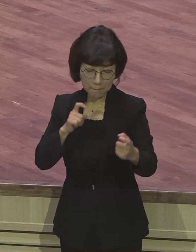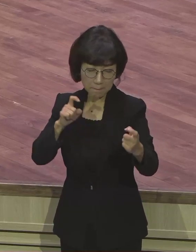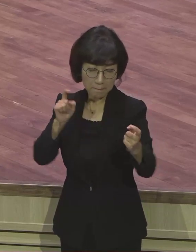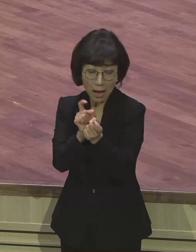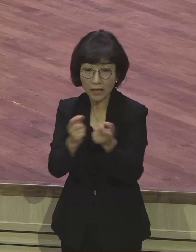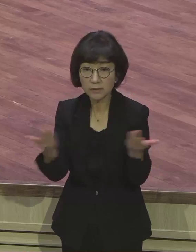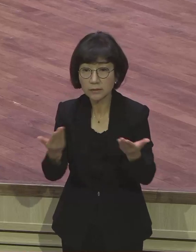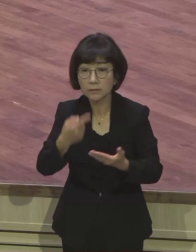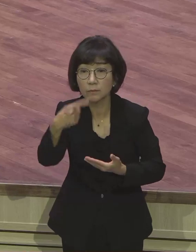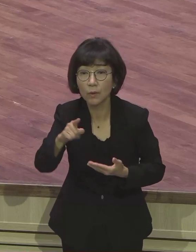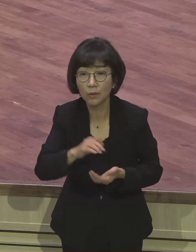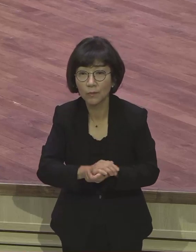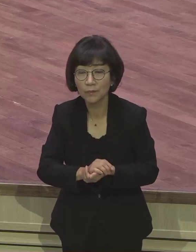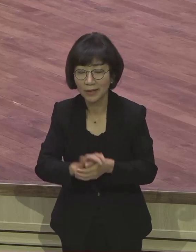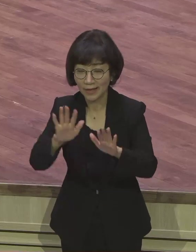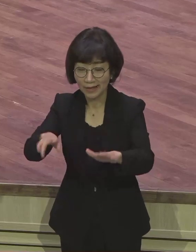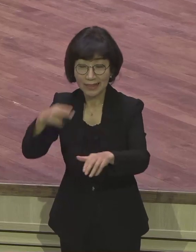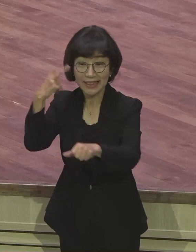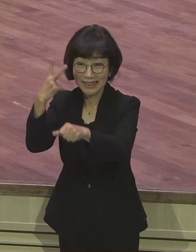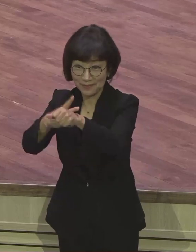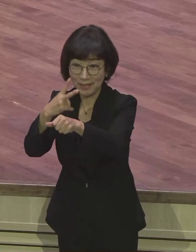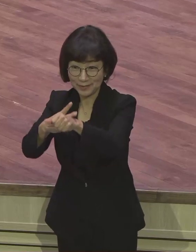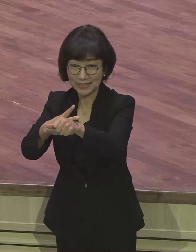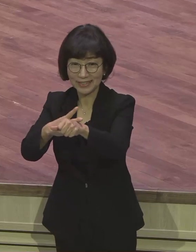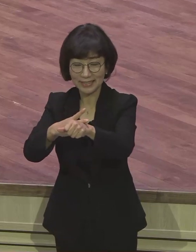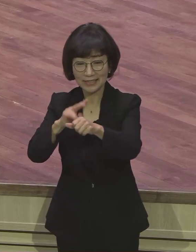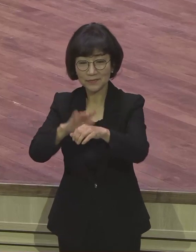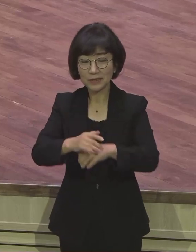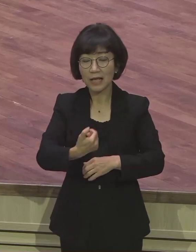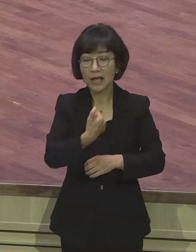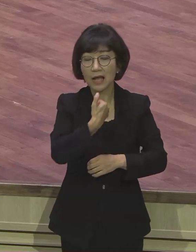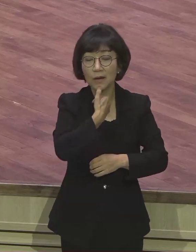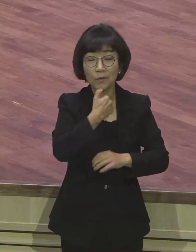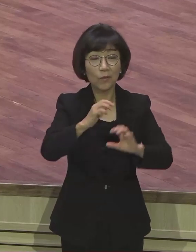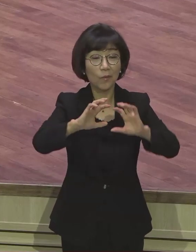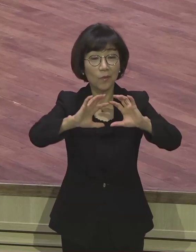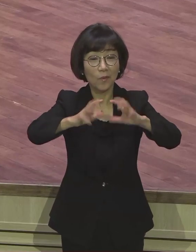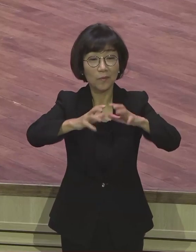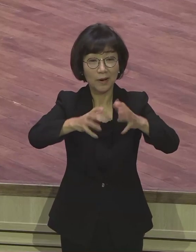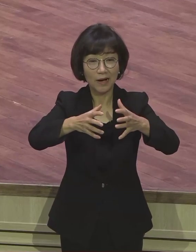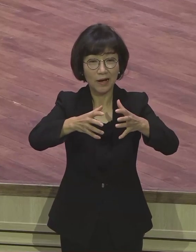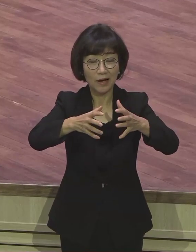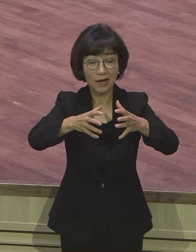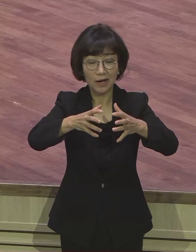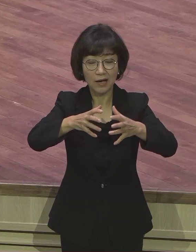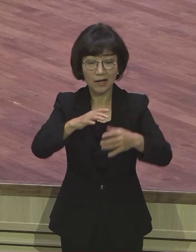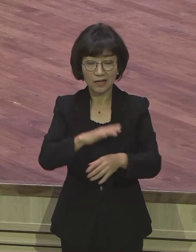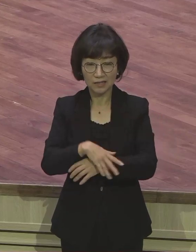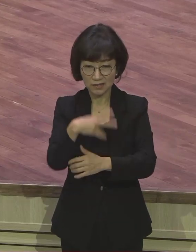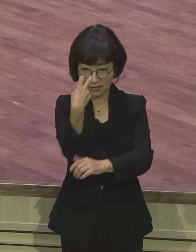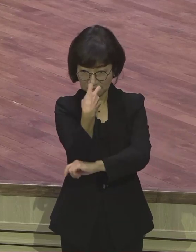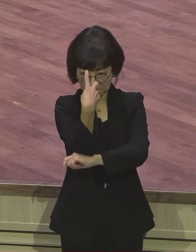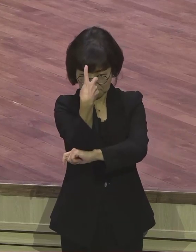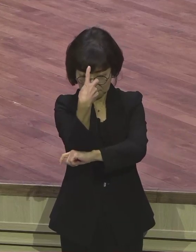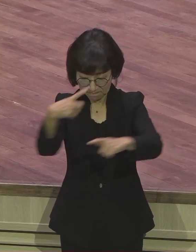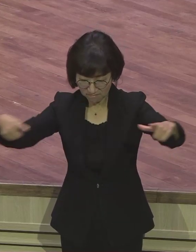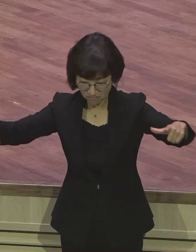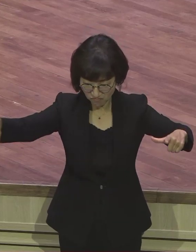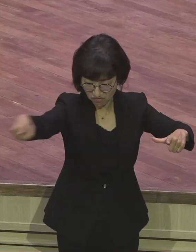이게 뭐냐? 사도 바울이 로마, 로마 시위대 감옥에 갇혔다. 그 말이, 내가